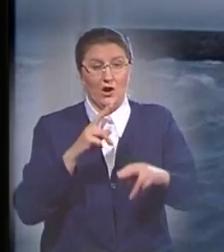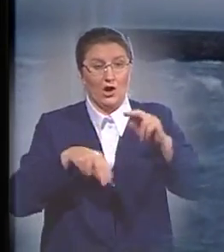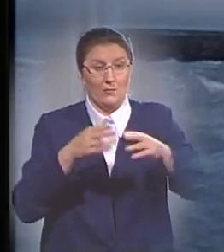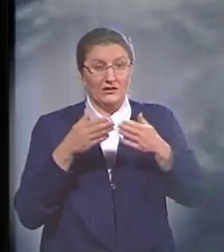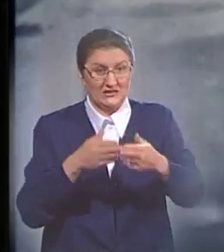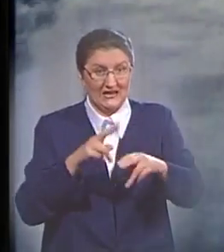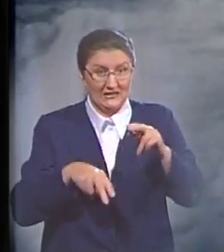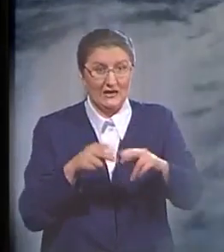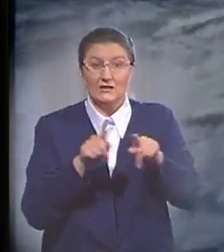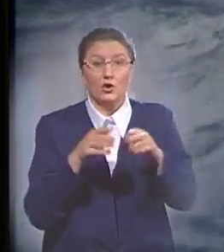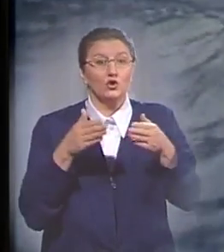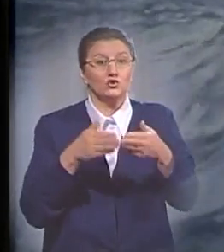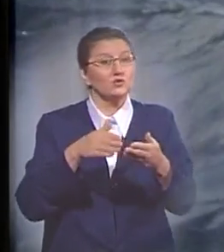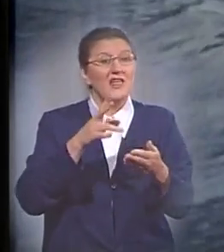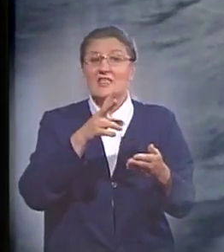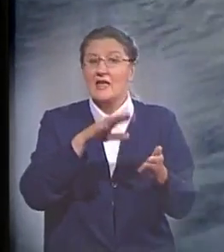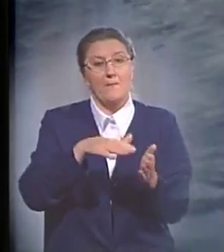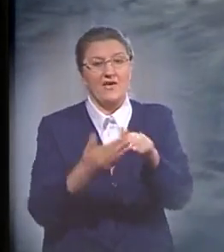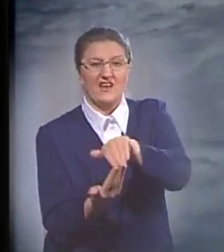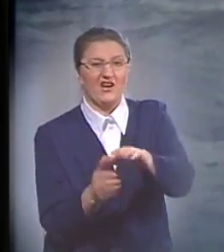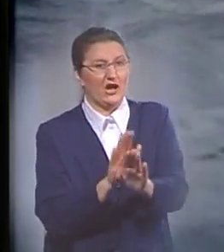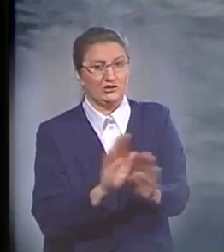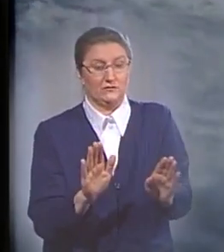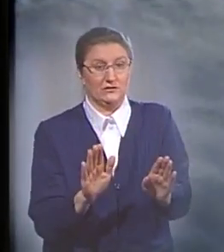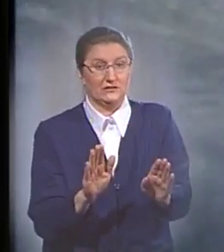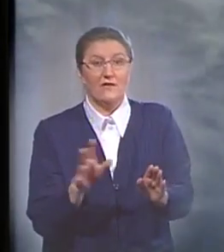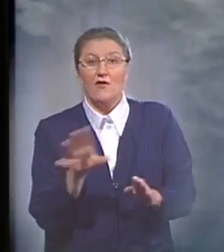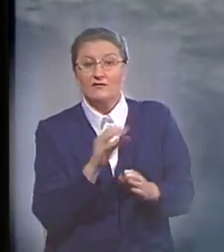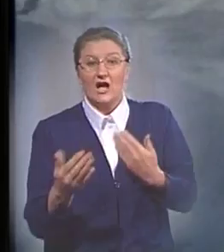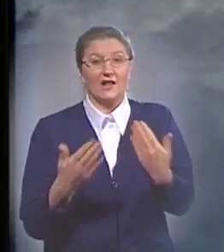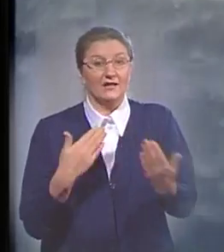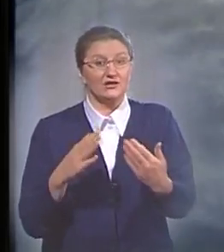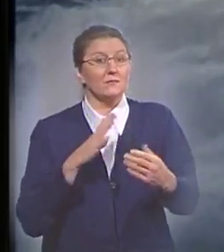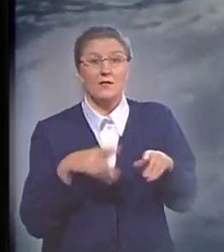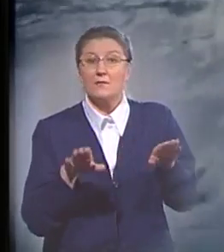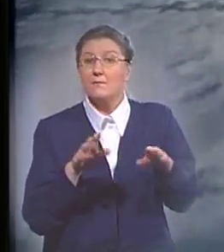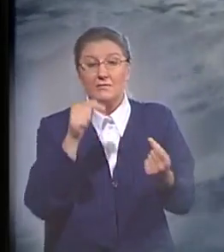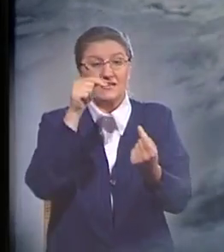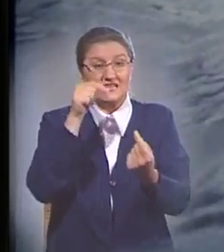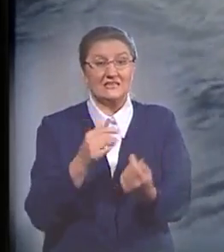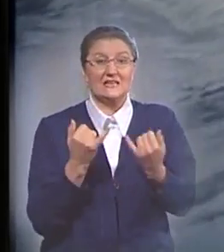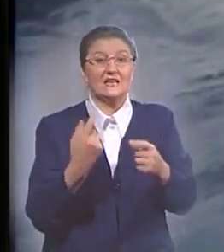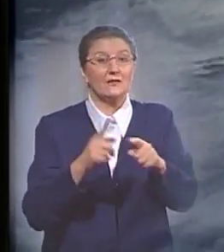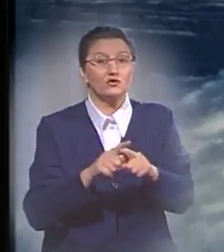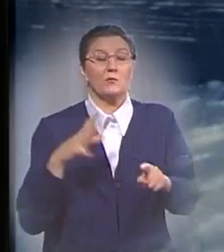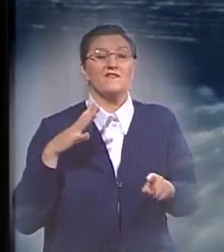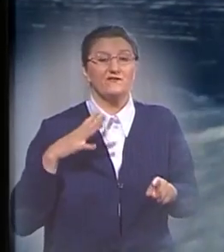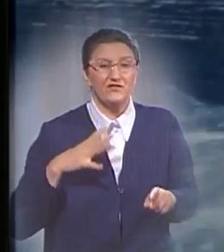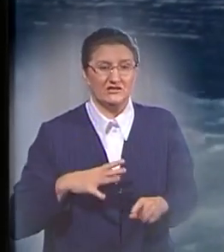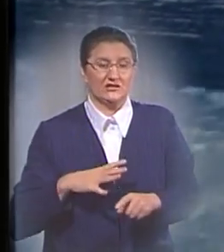практически не переворачивается. Во всех отношениях он поразительно подходил для того, чтобы выдержать сильнейшие штормы